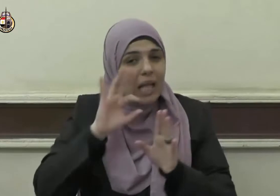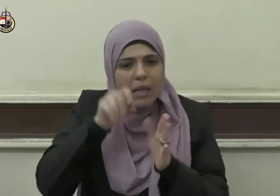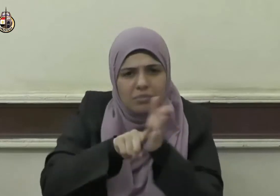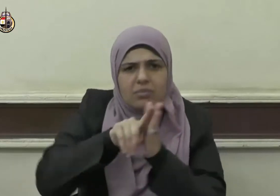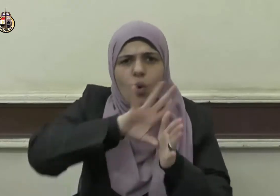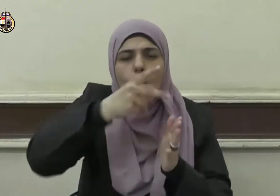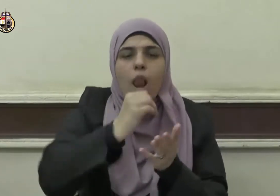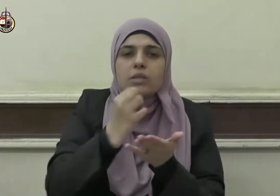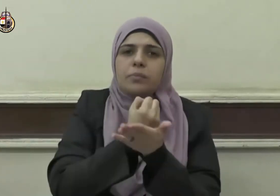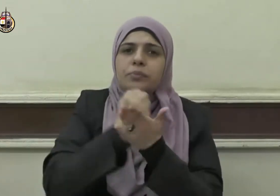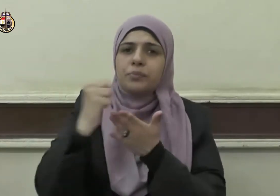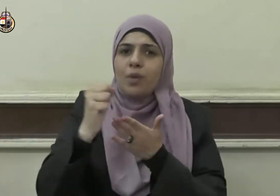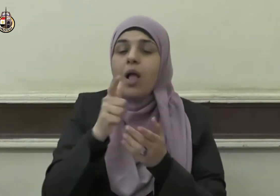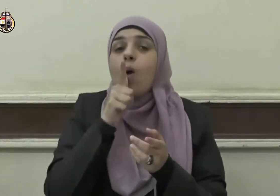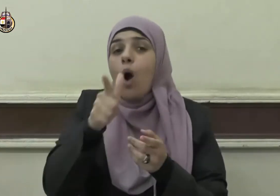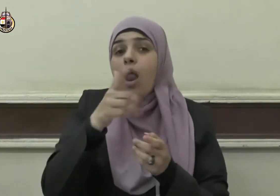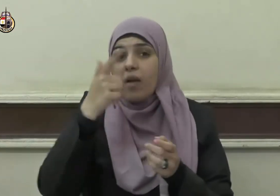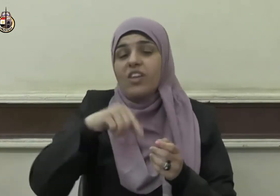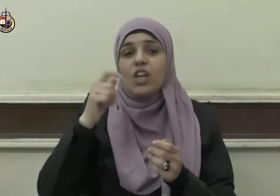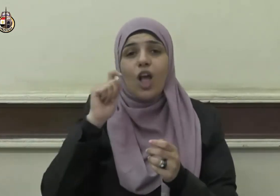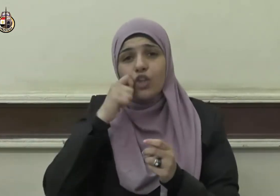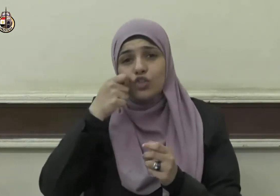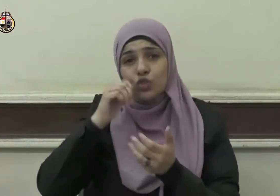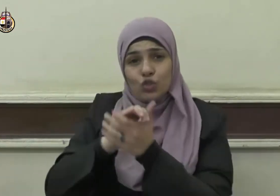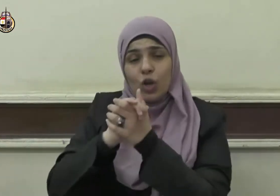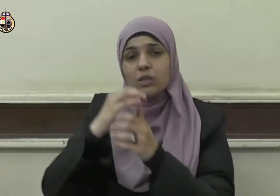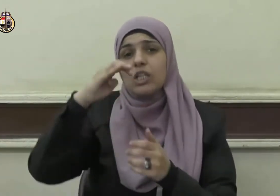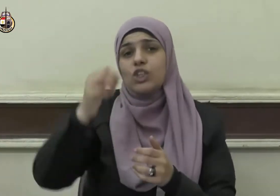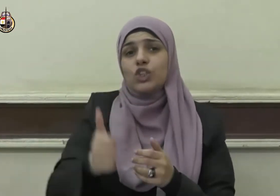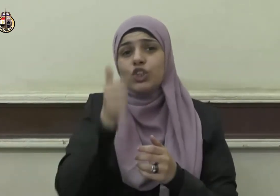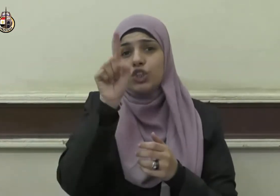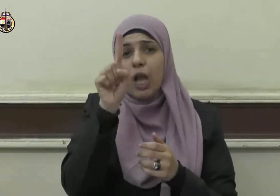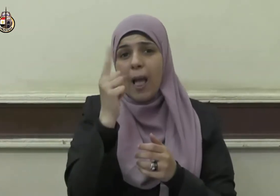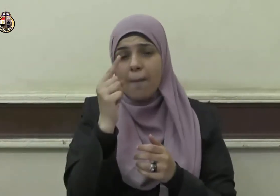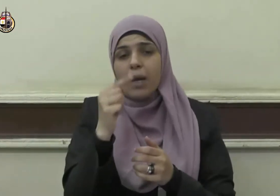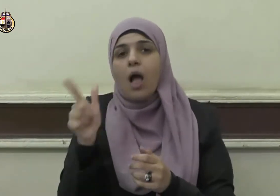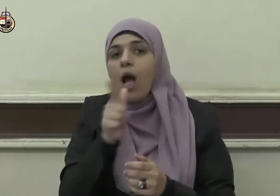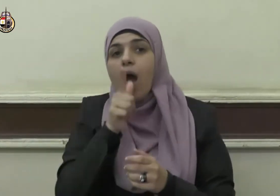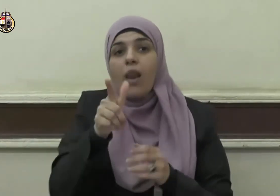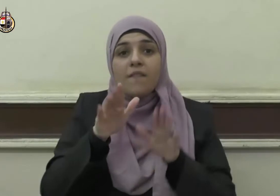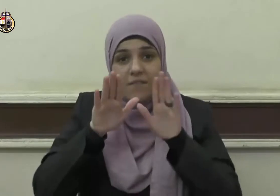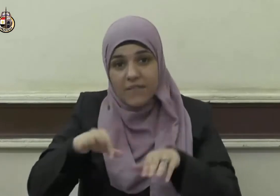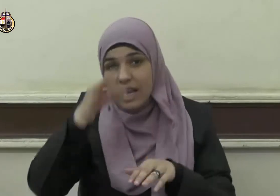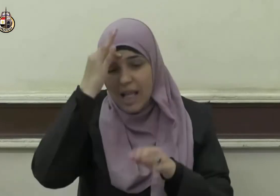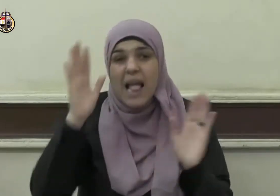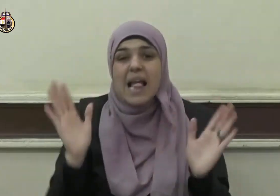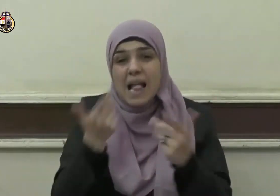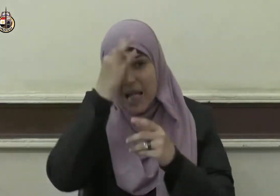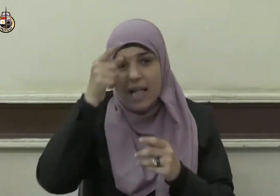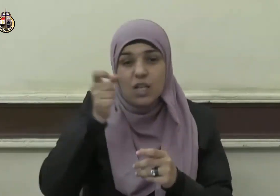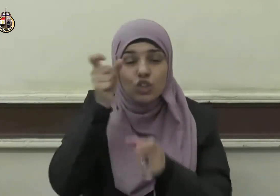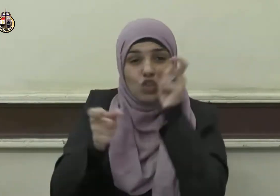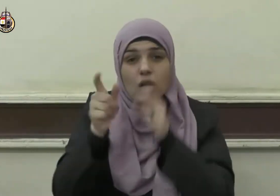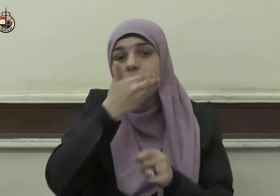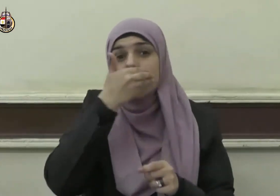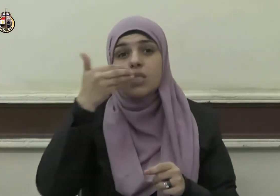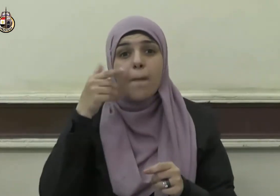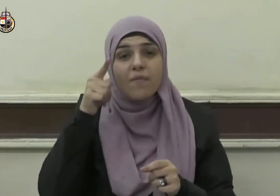جابر بن عبد الله رضي الله عنهما إذا صمت فليصم سمعك